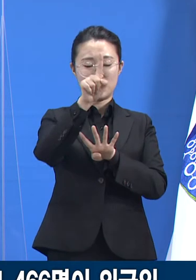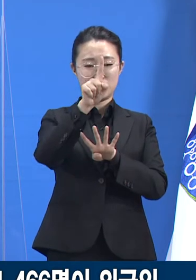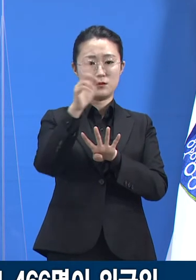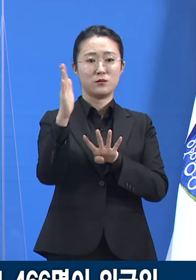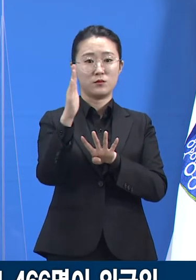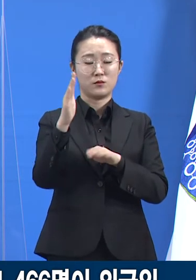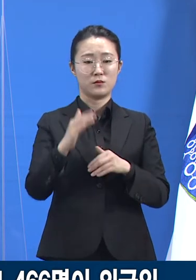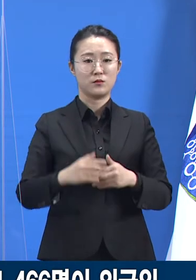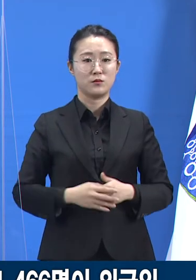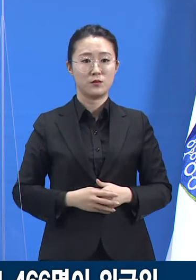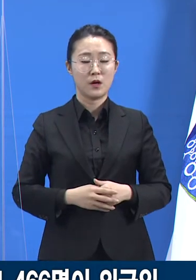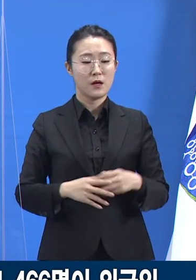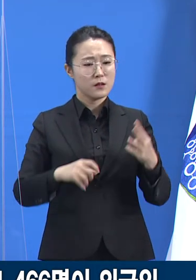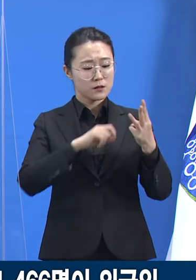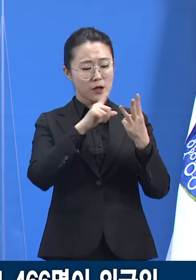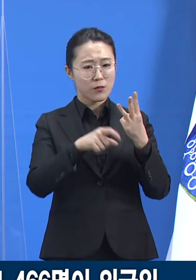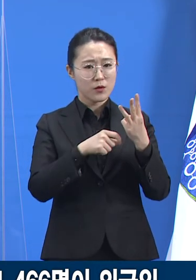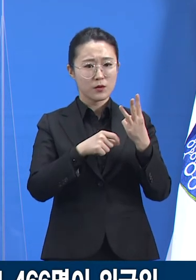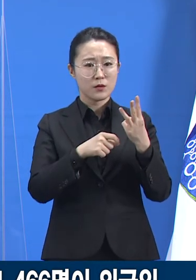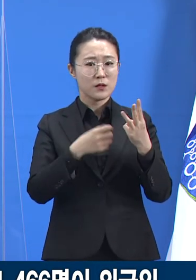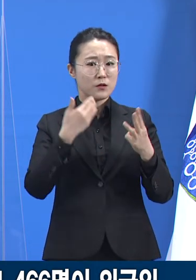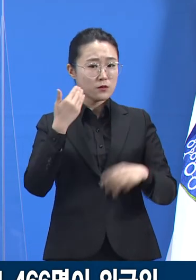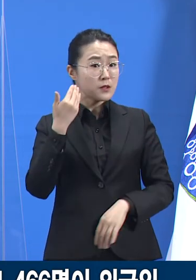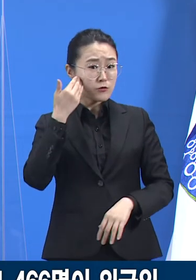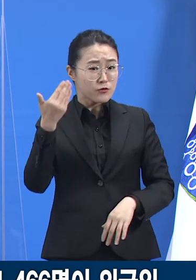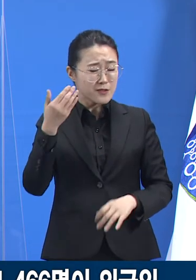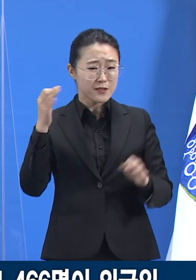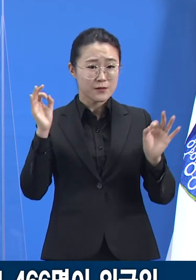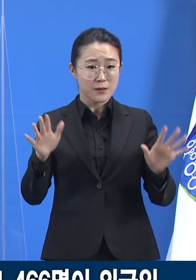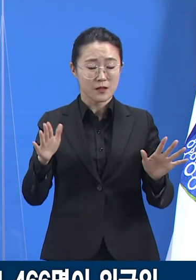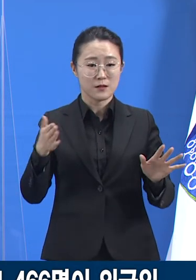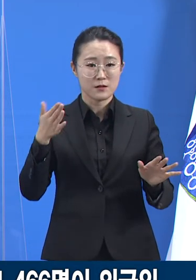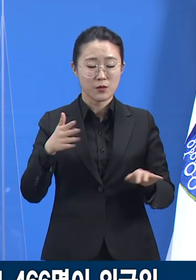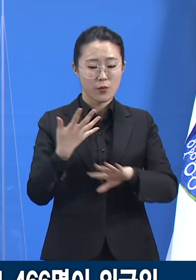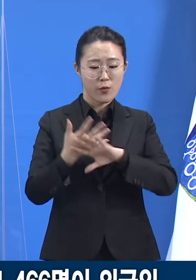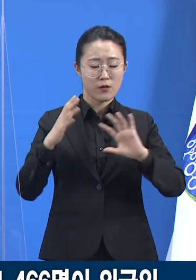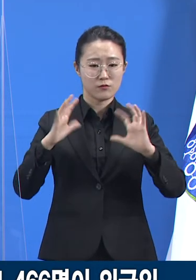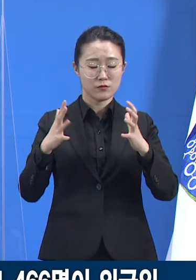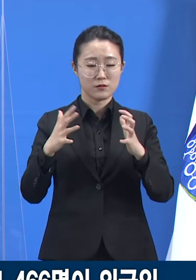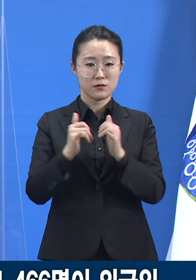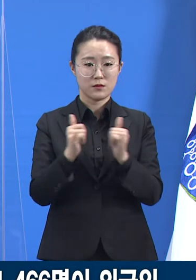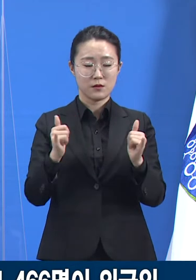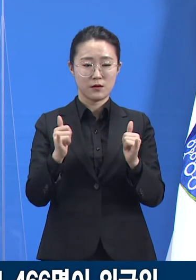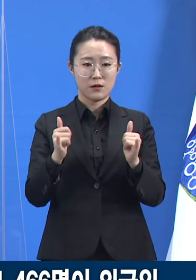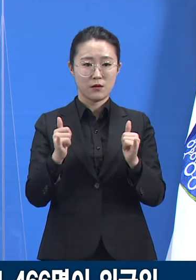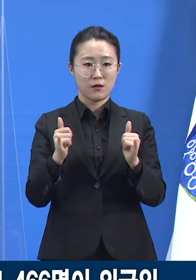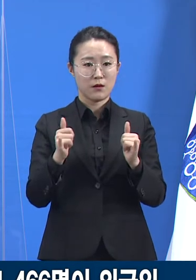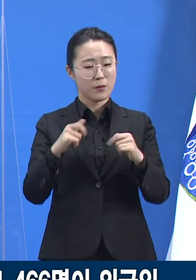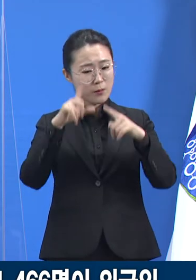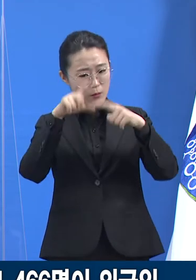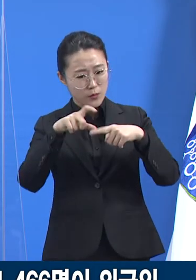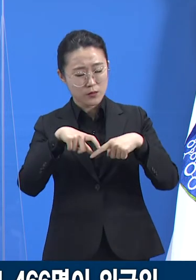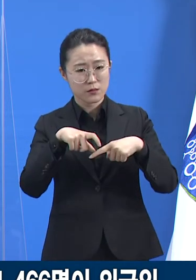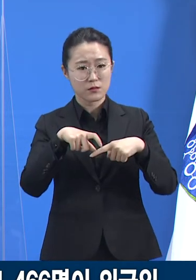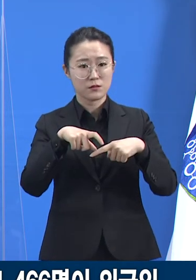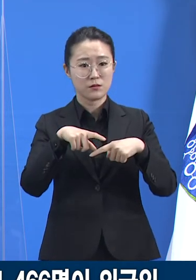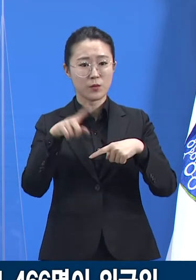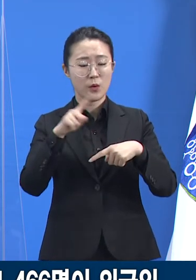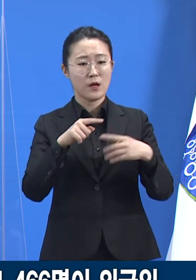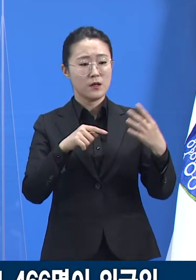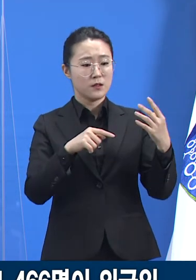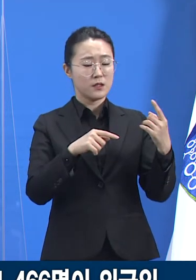3월의 짧은 기간이었지만 3월 동안 외국인의 비율 통계는 1월 대비하여 3.1배가 높고